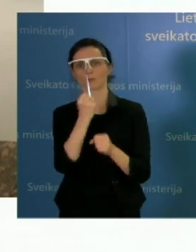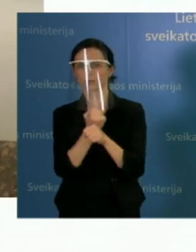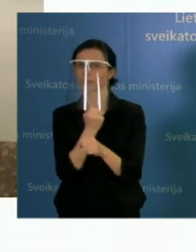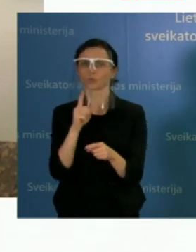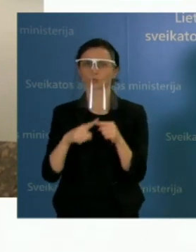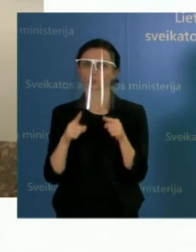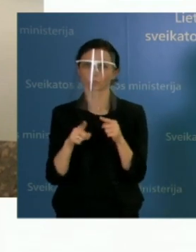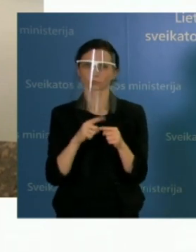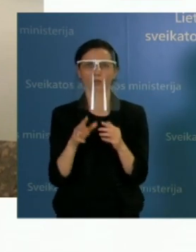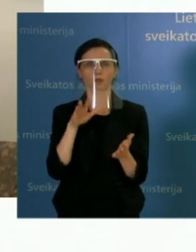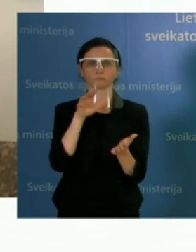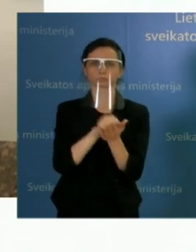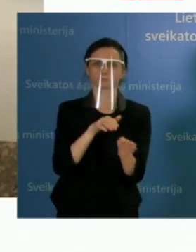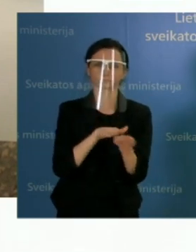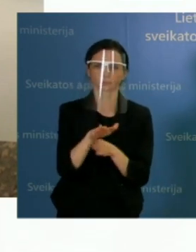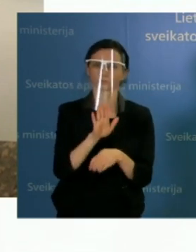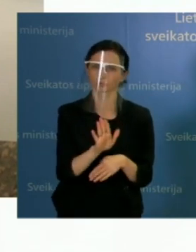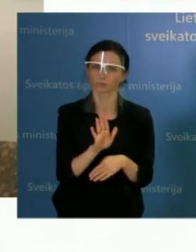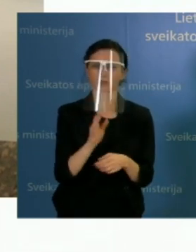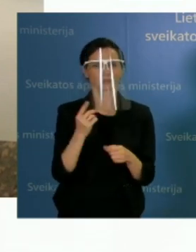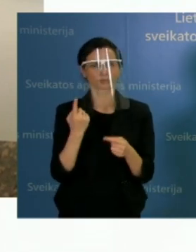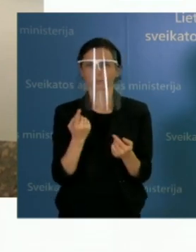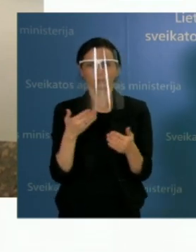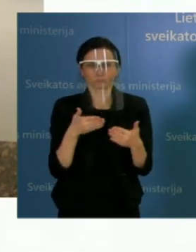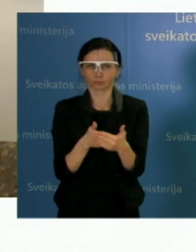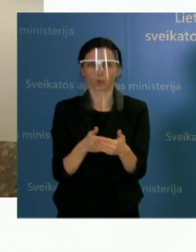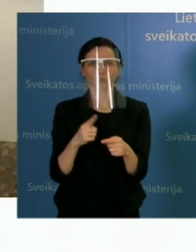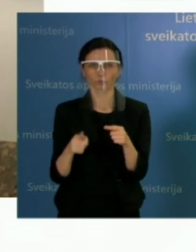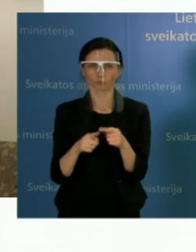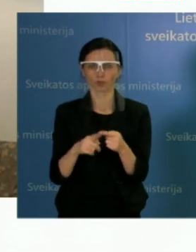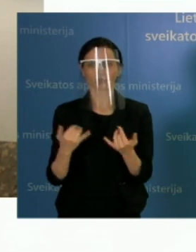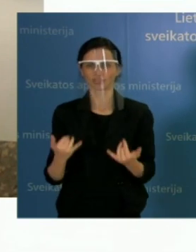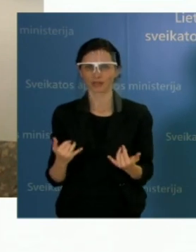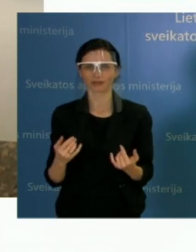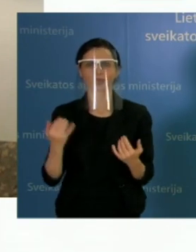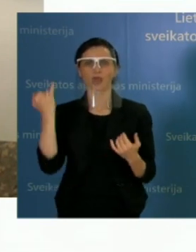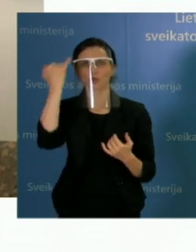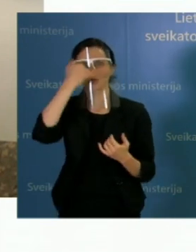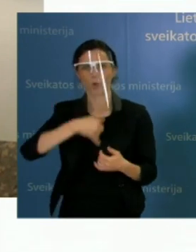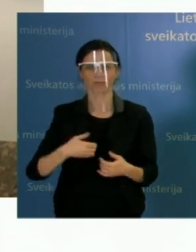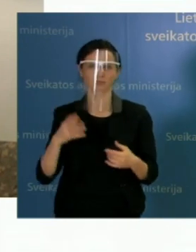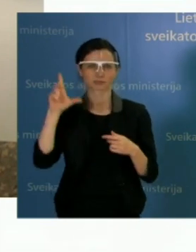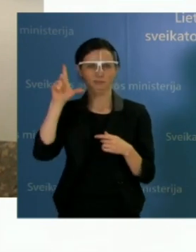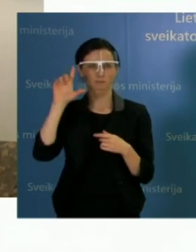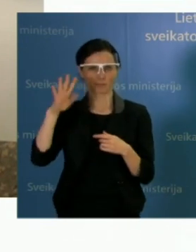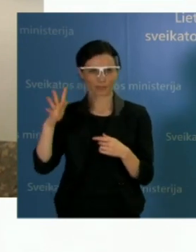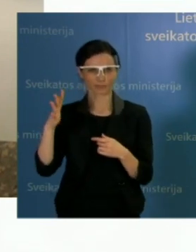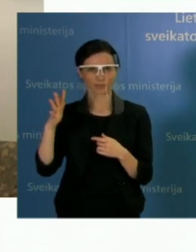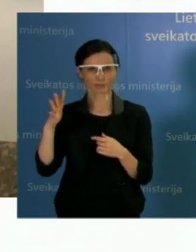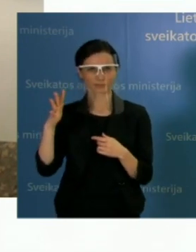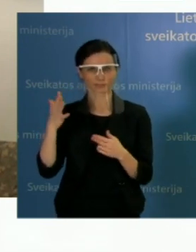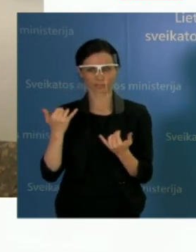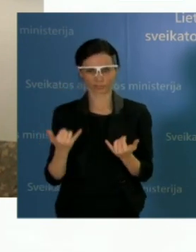Tai nežinau, čia yra juodasis penktadienis šiandien, gal iš